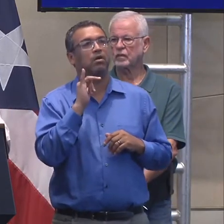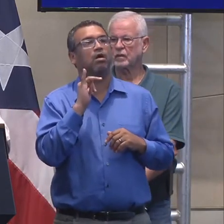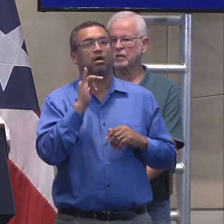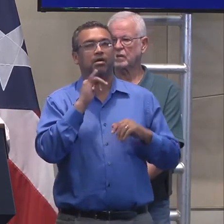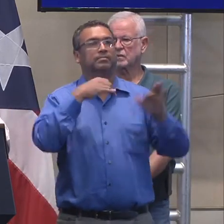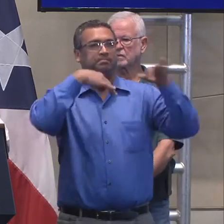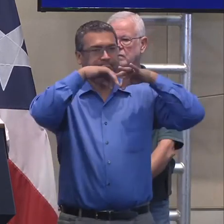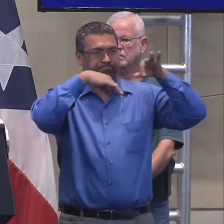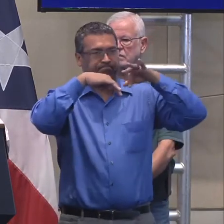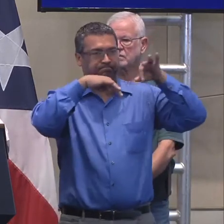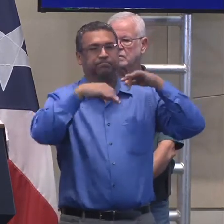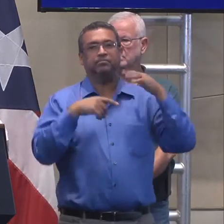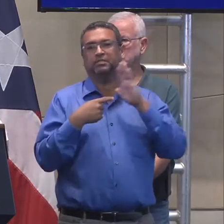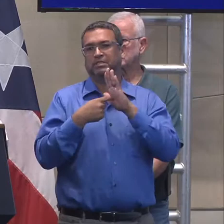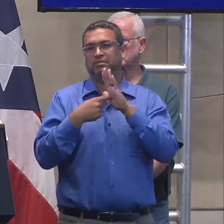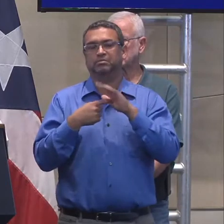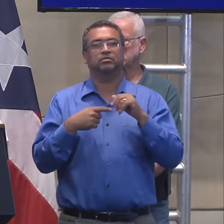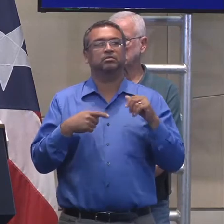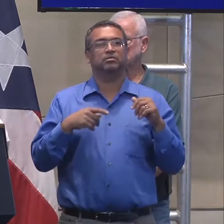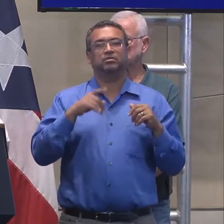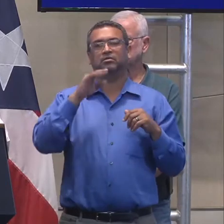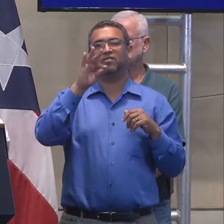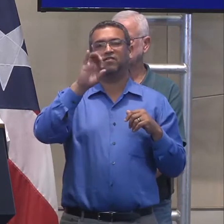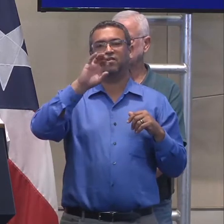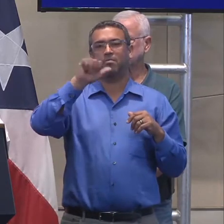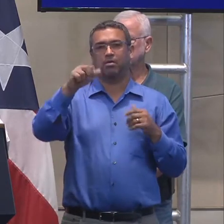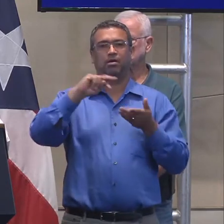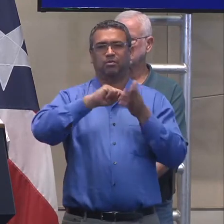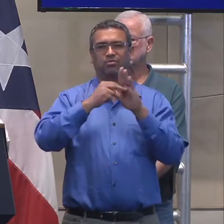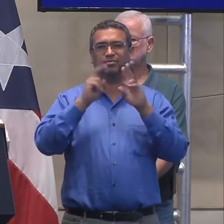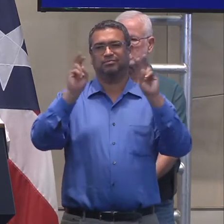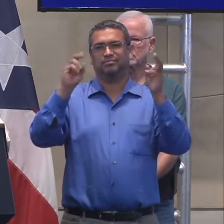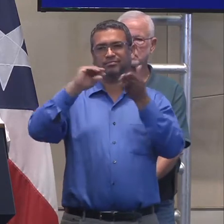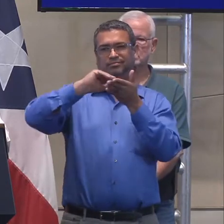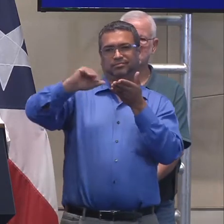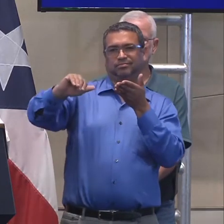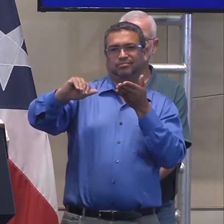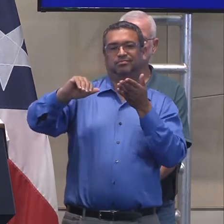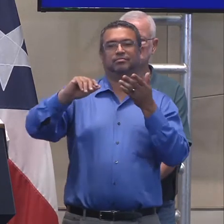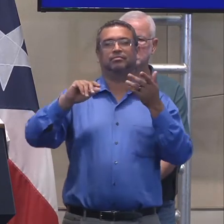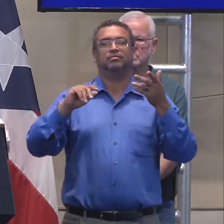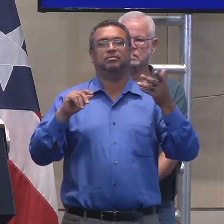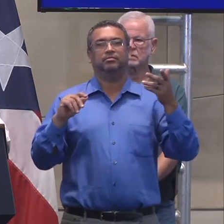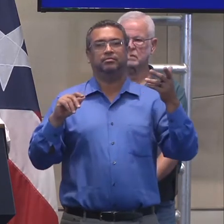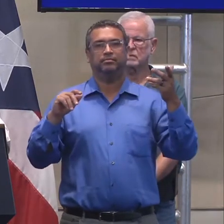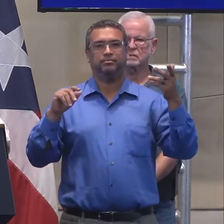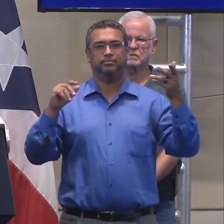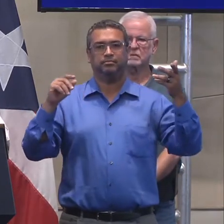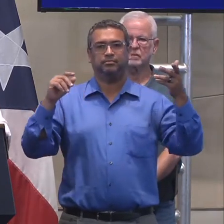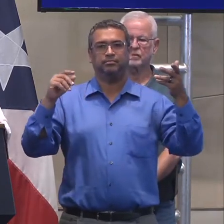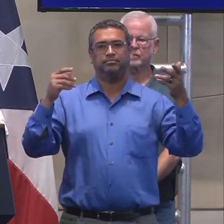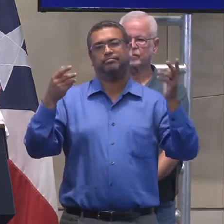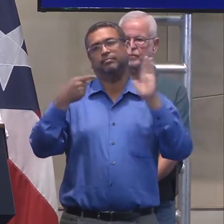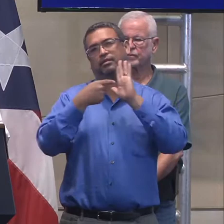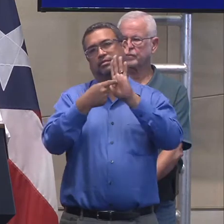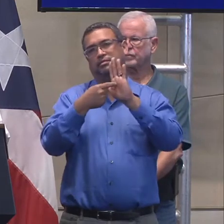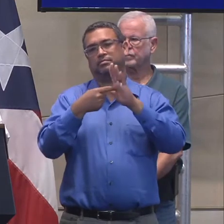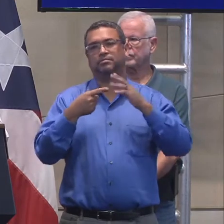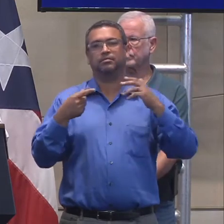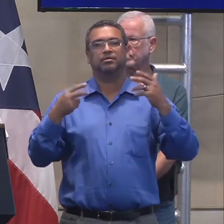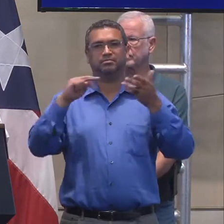la necesidad del waiver de FEMA, ¿verdad?, de trabajo permanente, CEAGE. Si el waiver puede ser